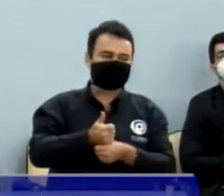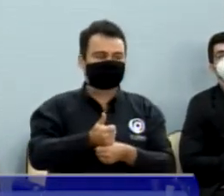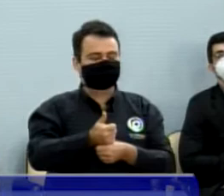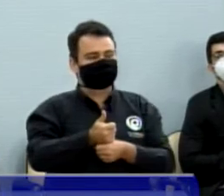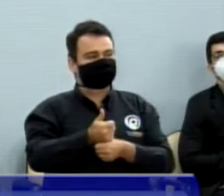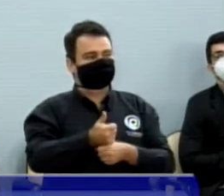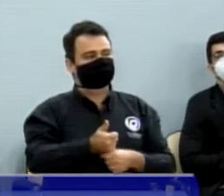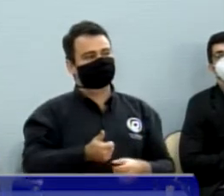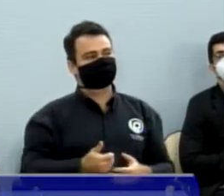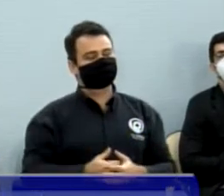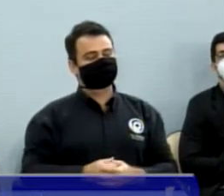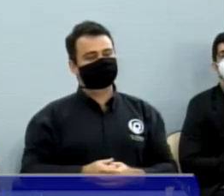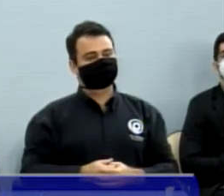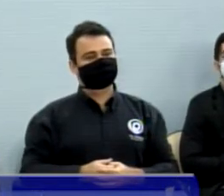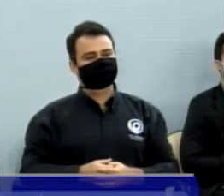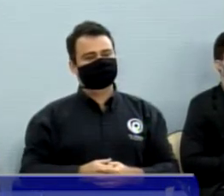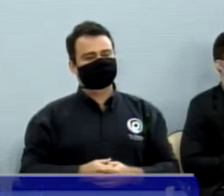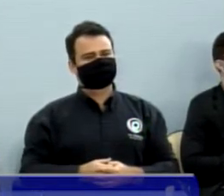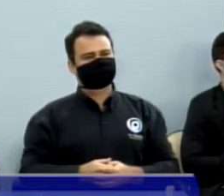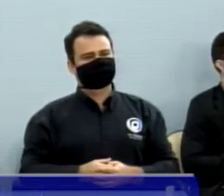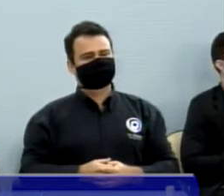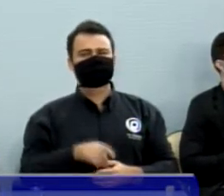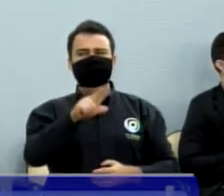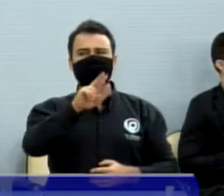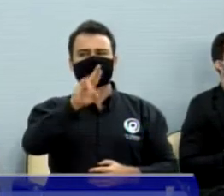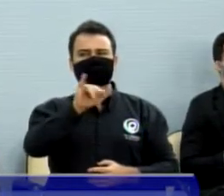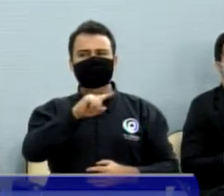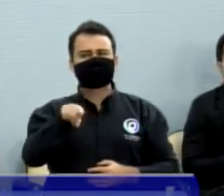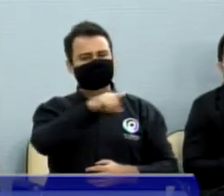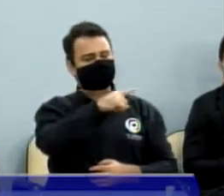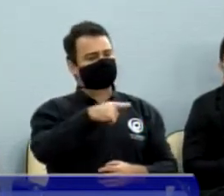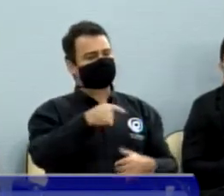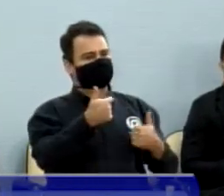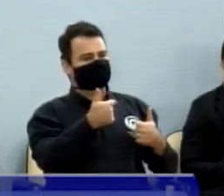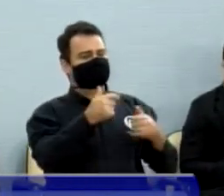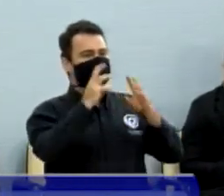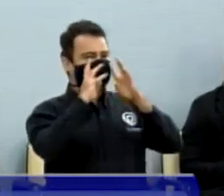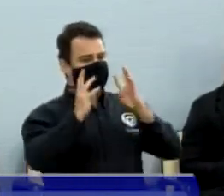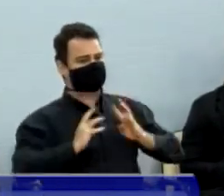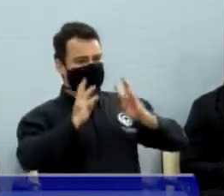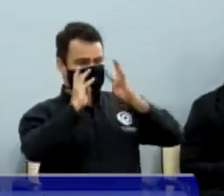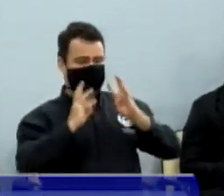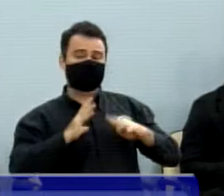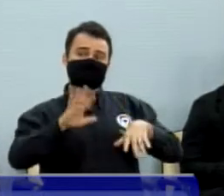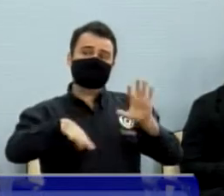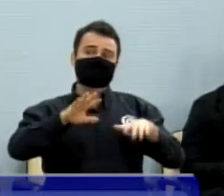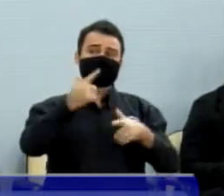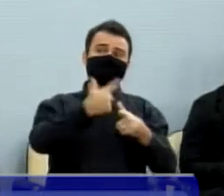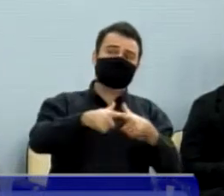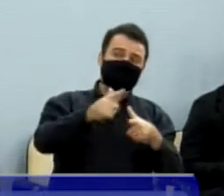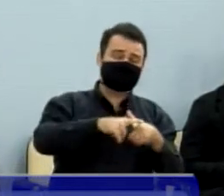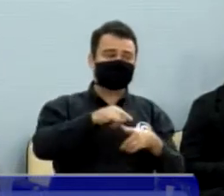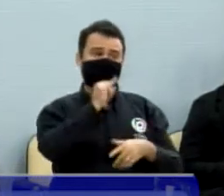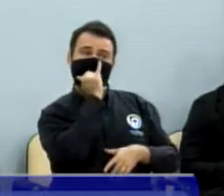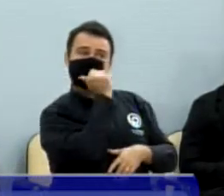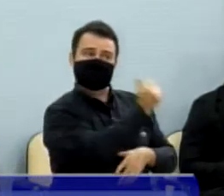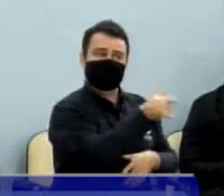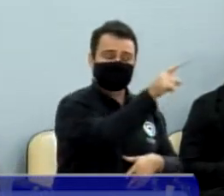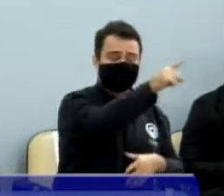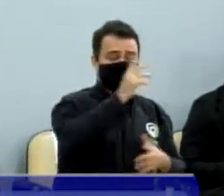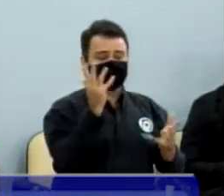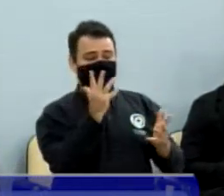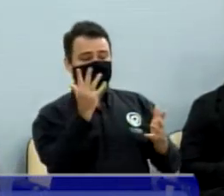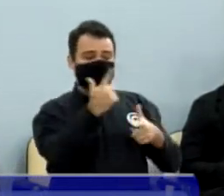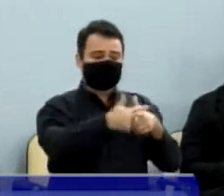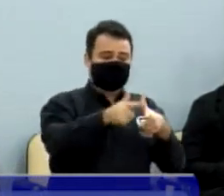Luiz Gomes, Kleber, saiba você, sempre muito atencioso, nem sempre consegue solucionar todos os problemas que a gente leva, porque a demanda é grande,